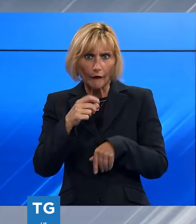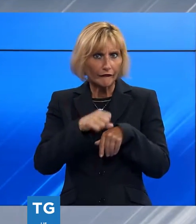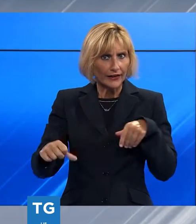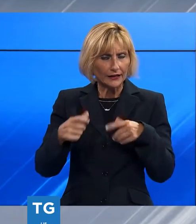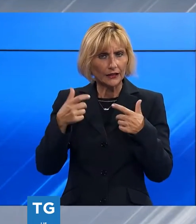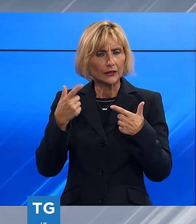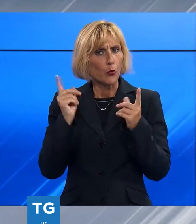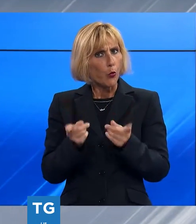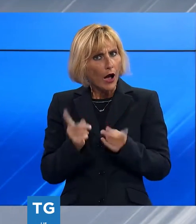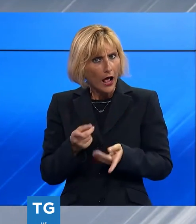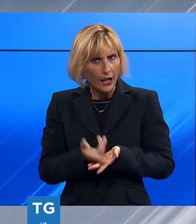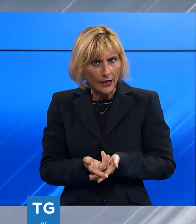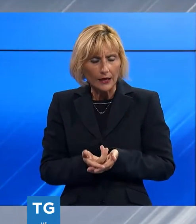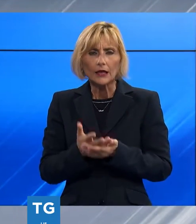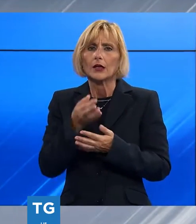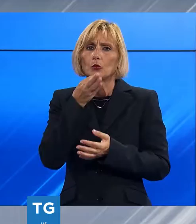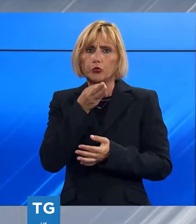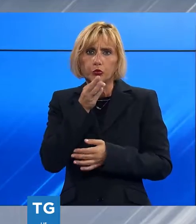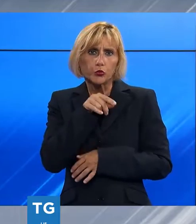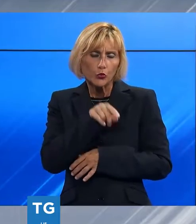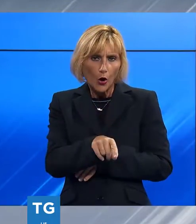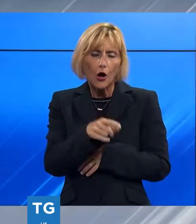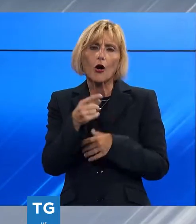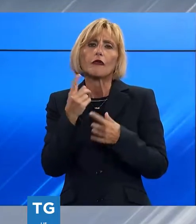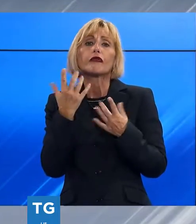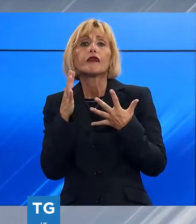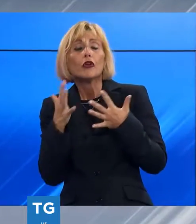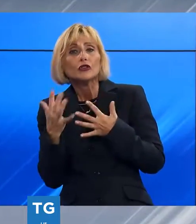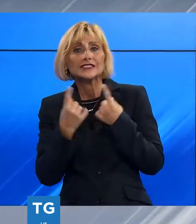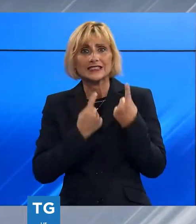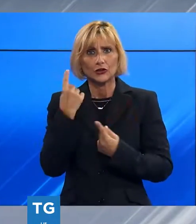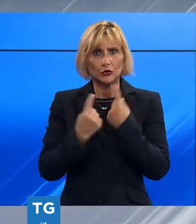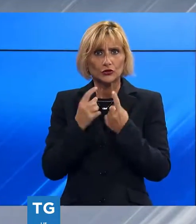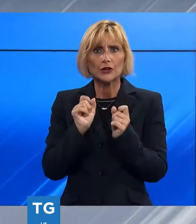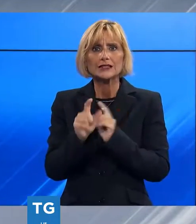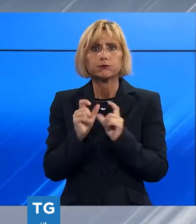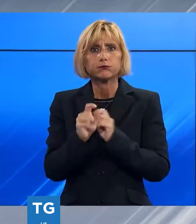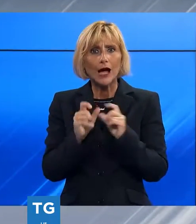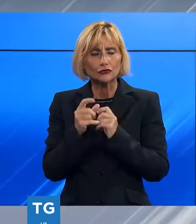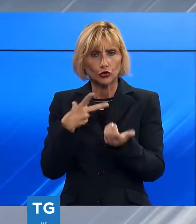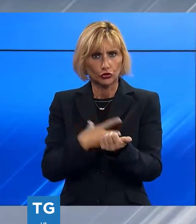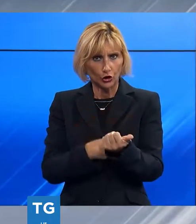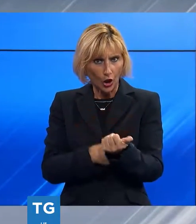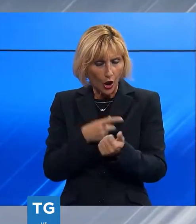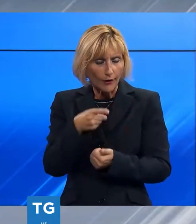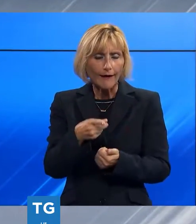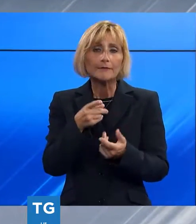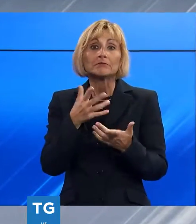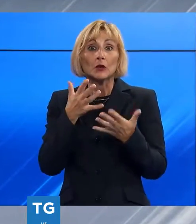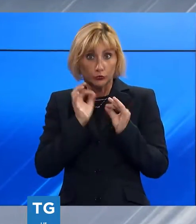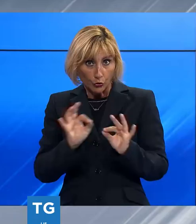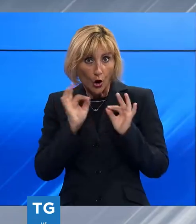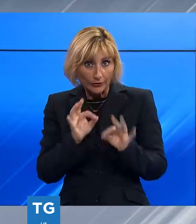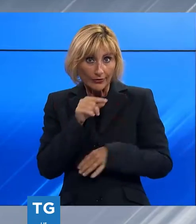cittadini marocchini. Se ci possa essere questione riguardante lo spaccio di sostanze stupefacenti, visto che la zona